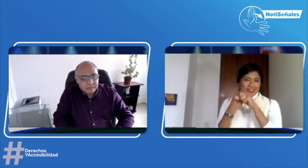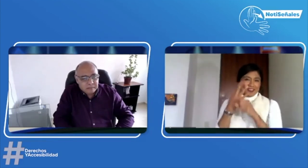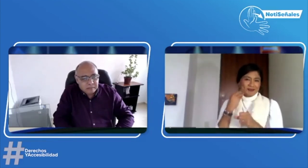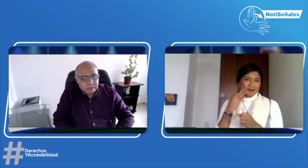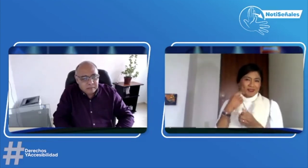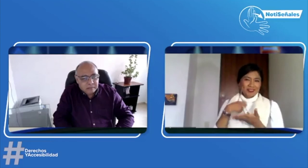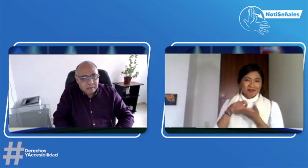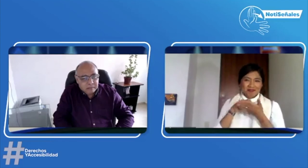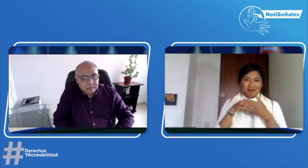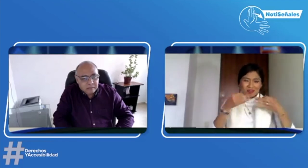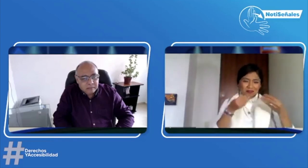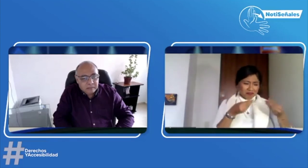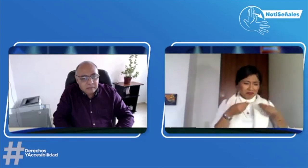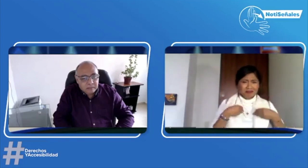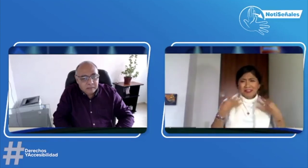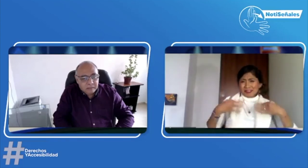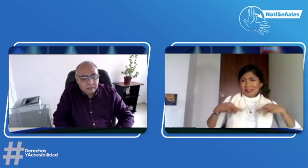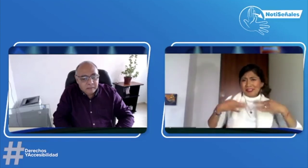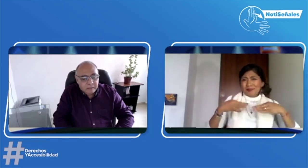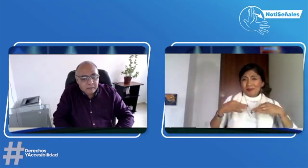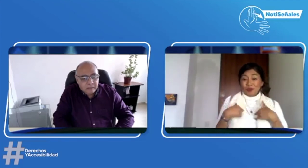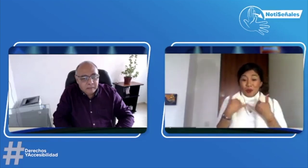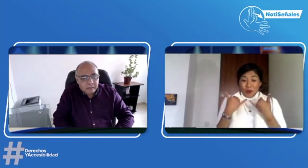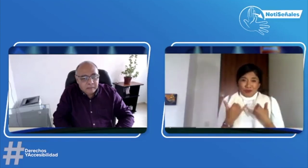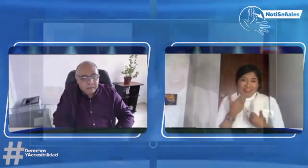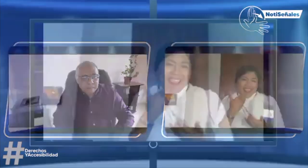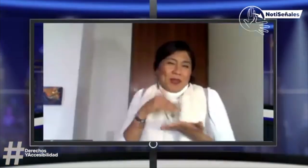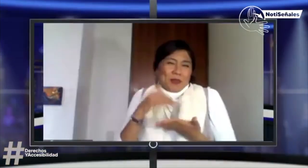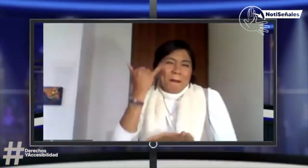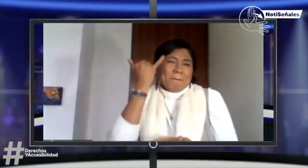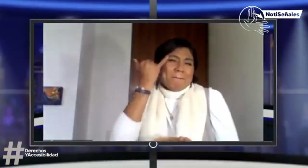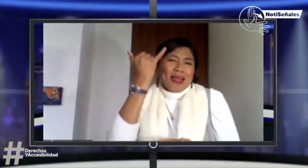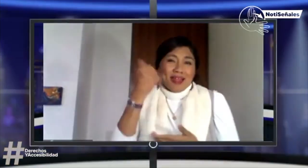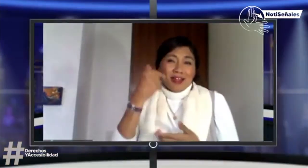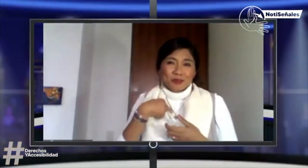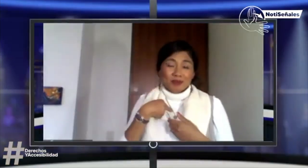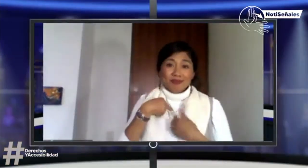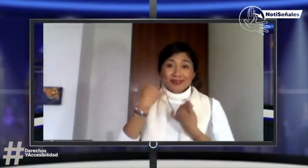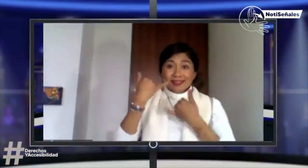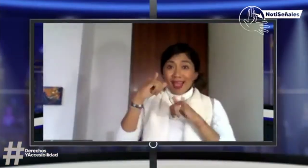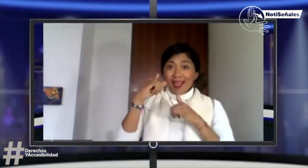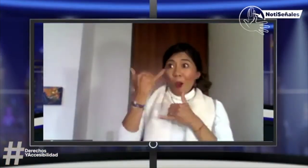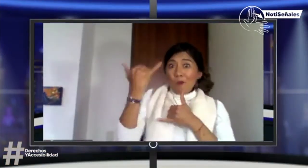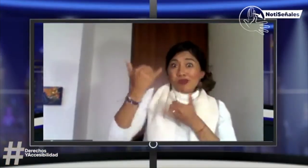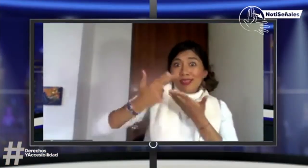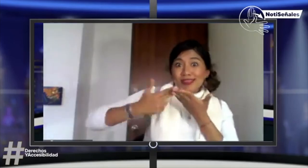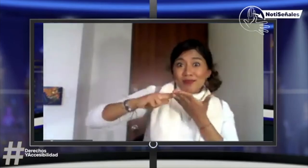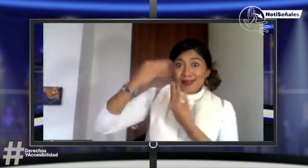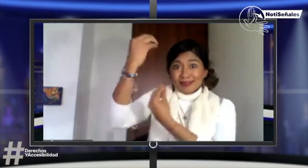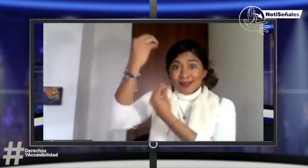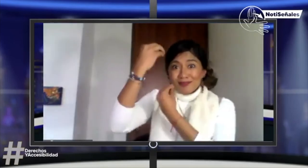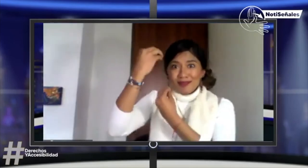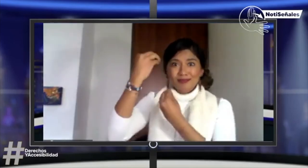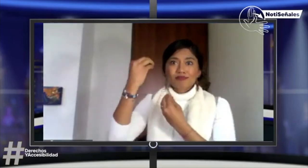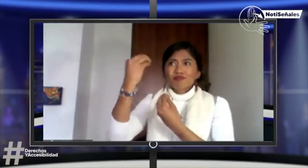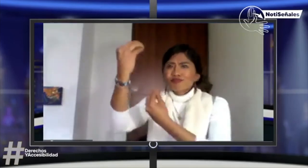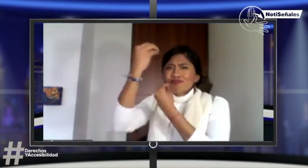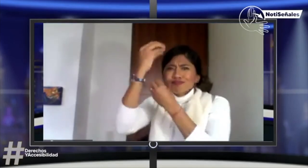sí, hace cuatro años y respecto a esa experiencia que me tocó obviamente comunicarme por español escrito, si tengo un